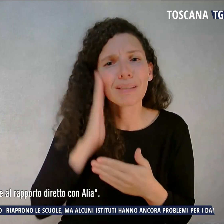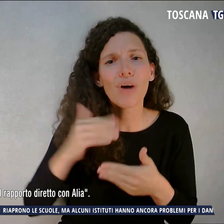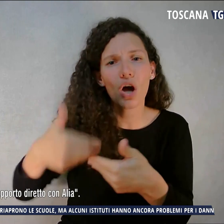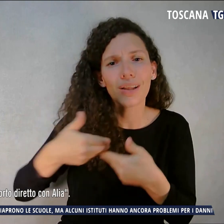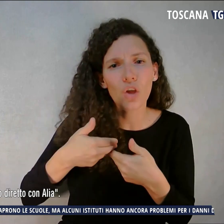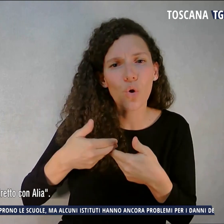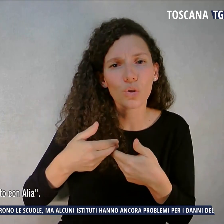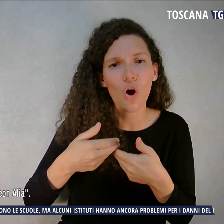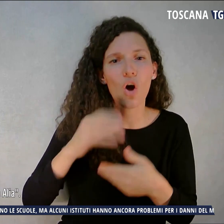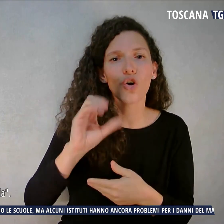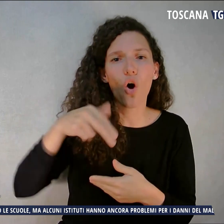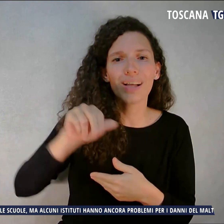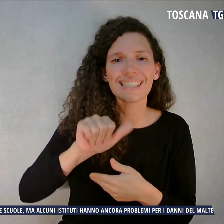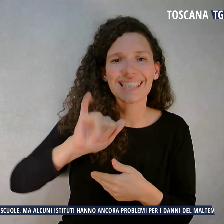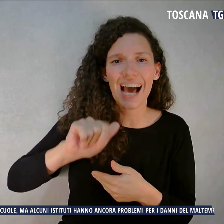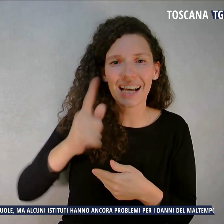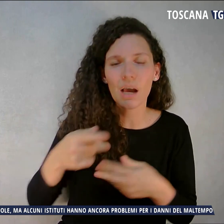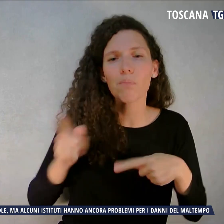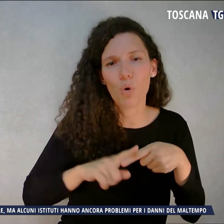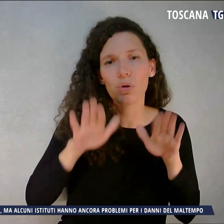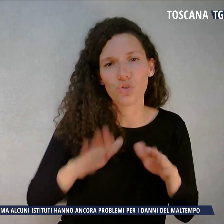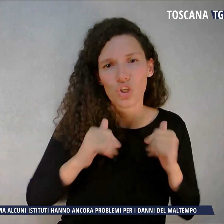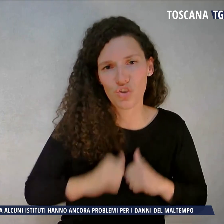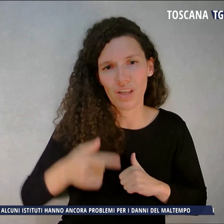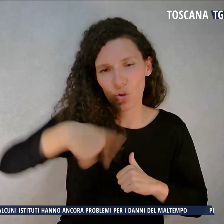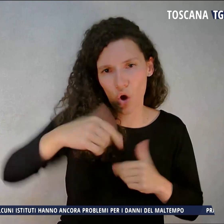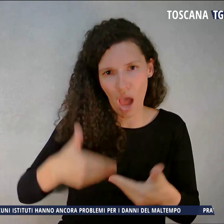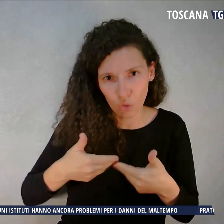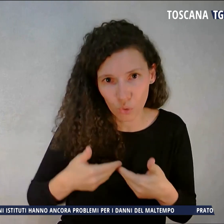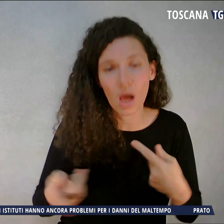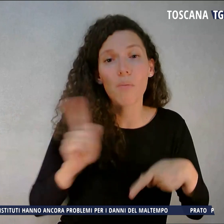oltre al rapporto diretto con Alia.